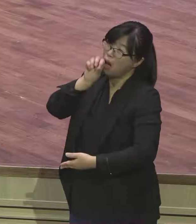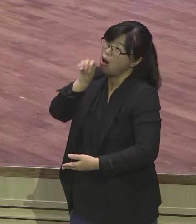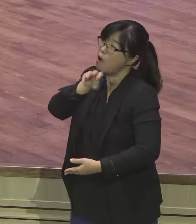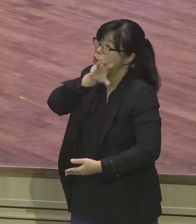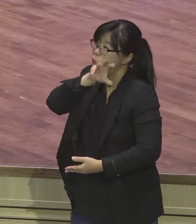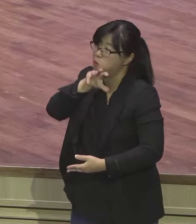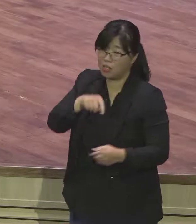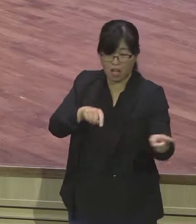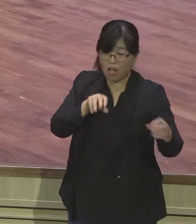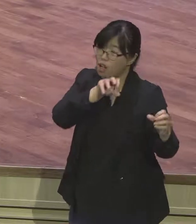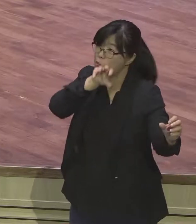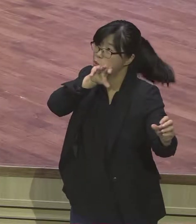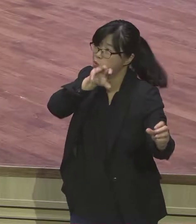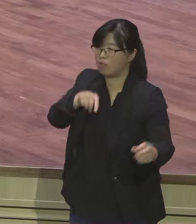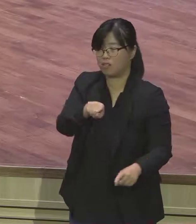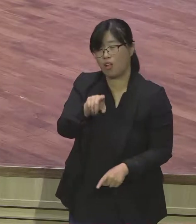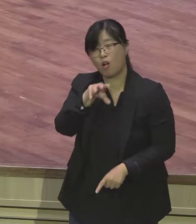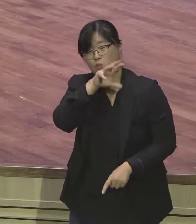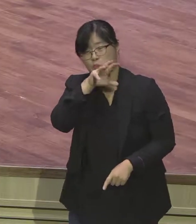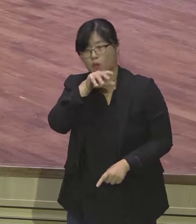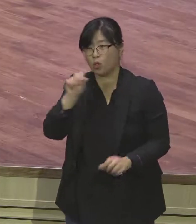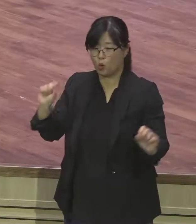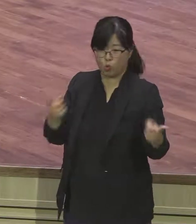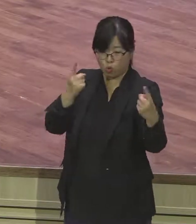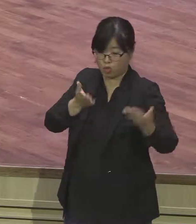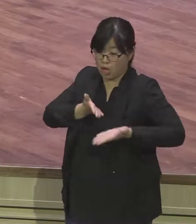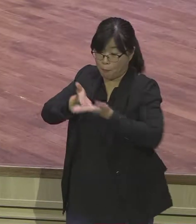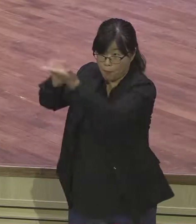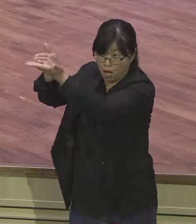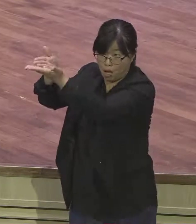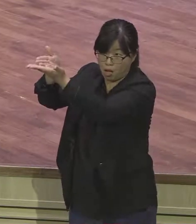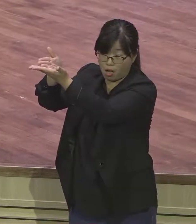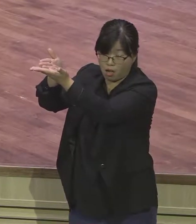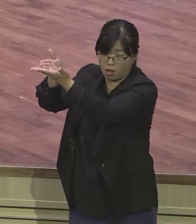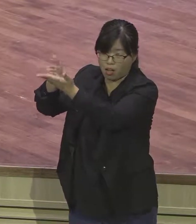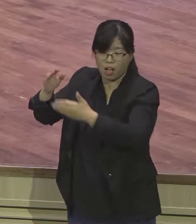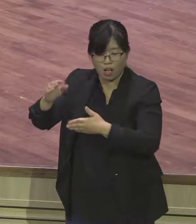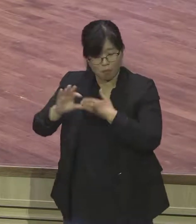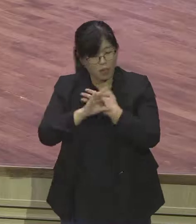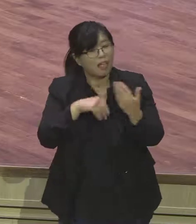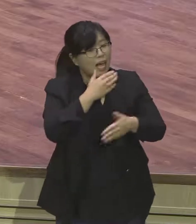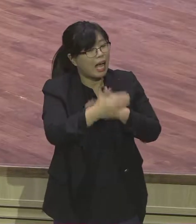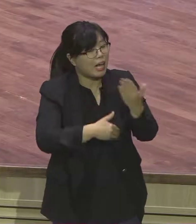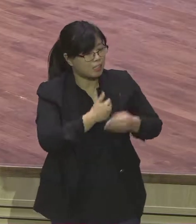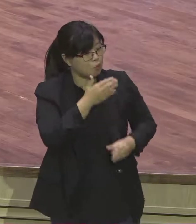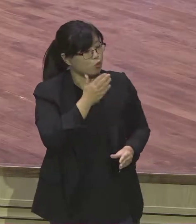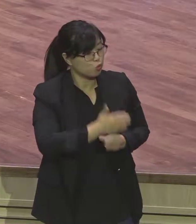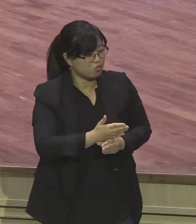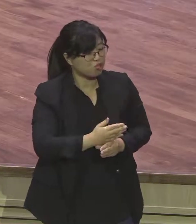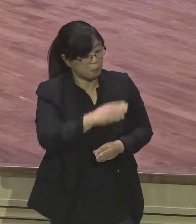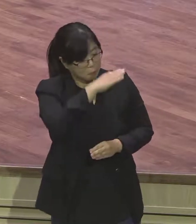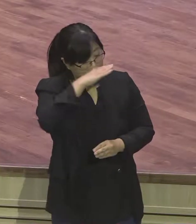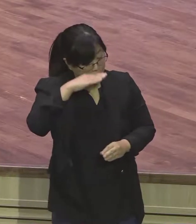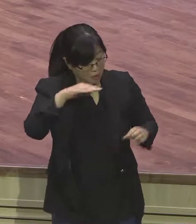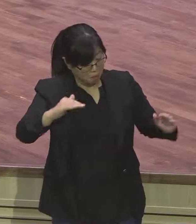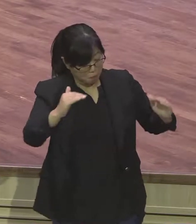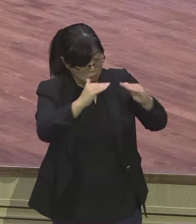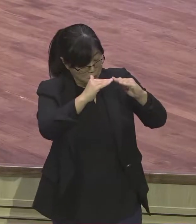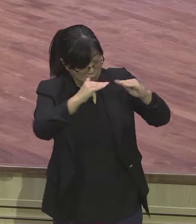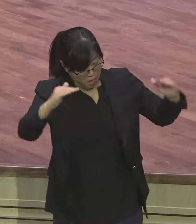그러니까 내 하는 생각이 맞다라고 하면 안 돼요 하나님 절대 죽고 하나님 정확하게 공평하게 하신다니까요 거기에